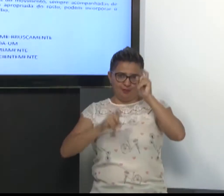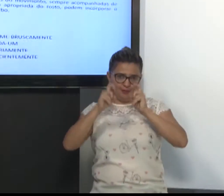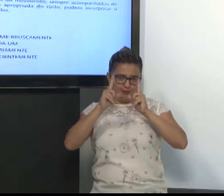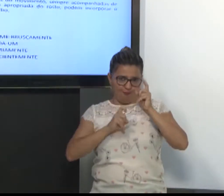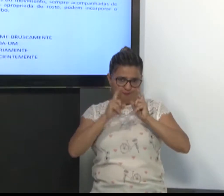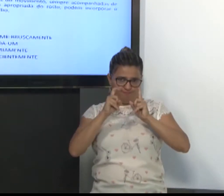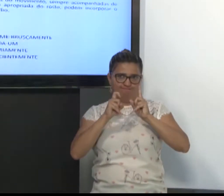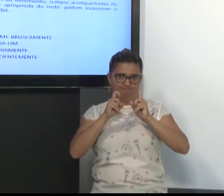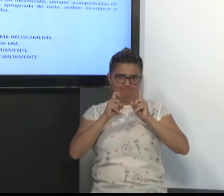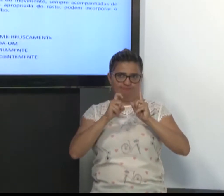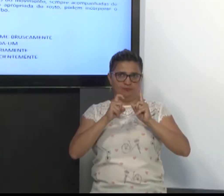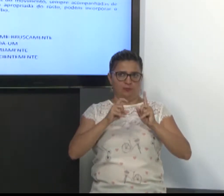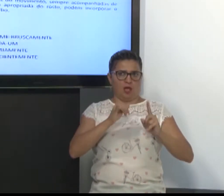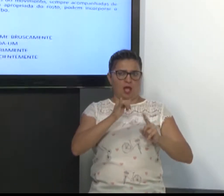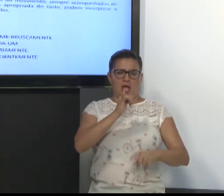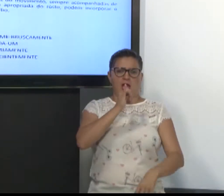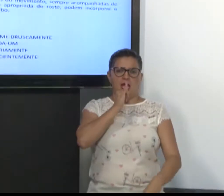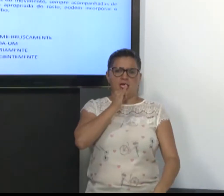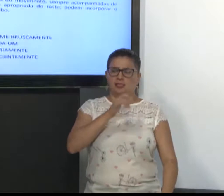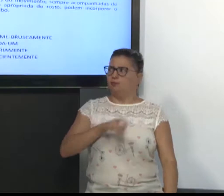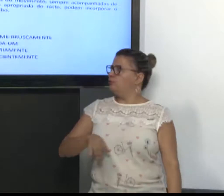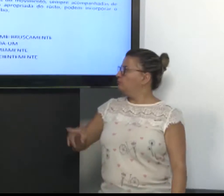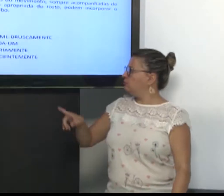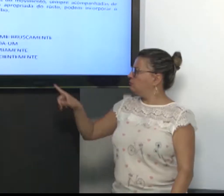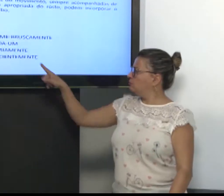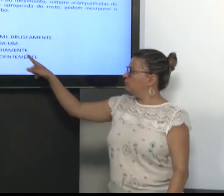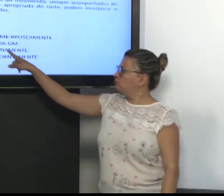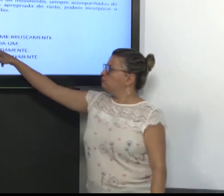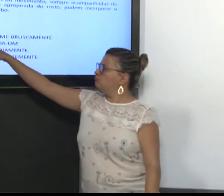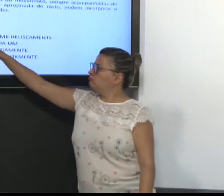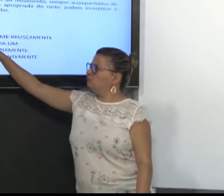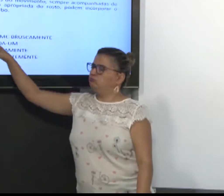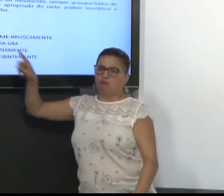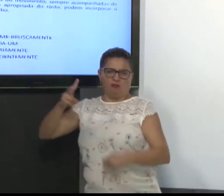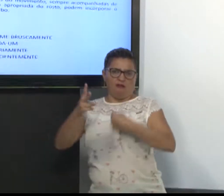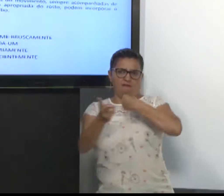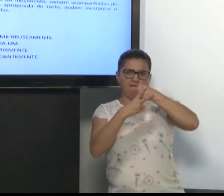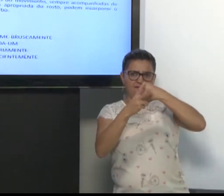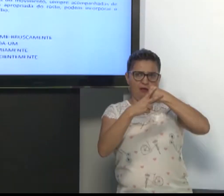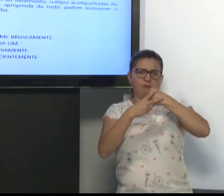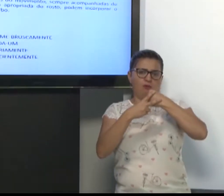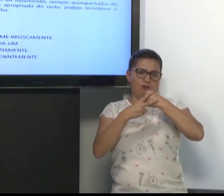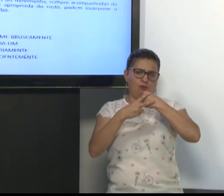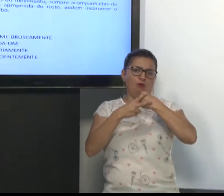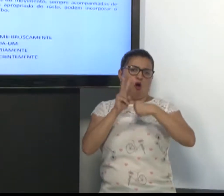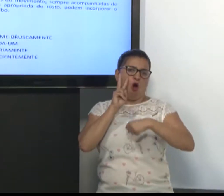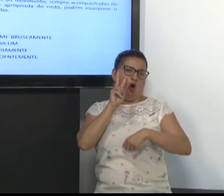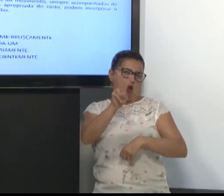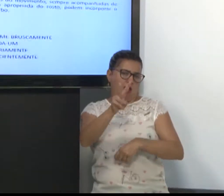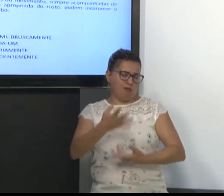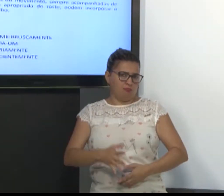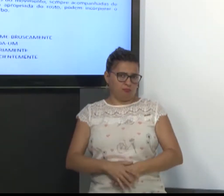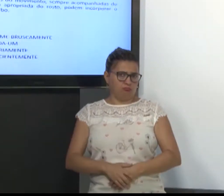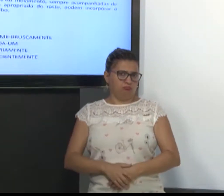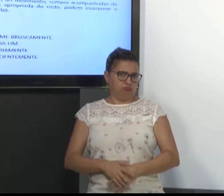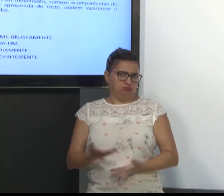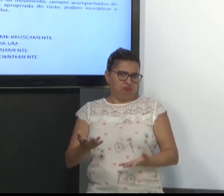Então, o advérbio também é acompanhado da expressão facial. Tem alguns exemplos aqui. Exemplo.